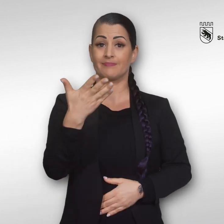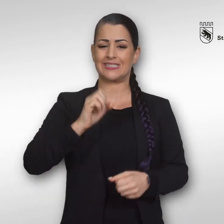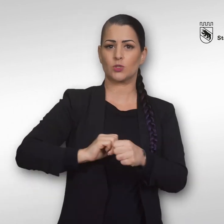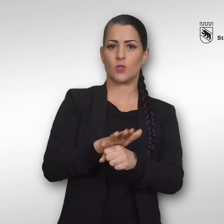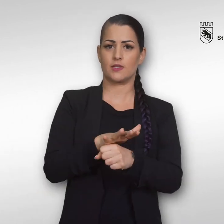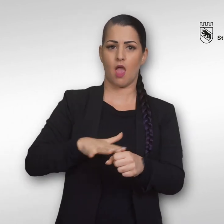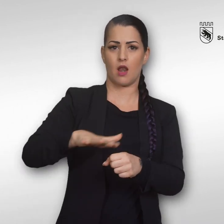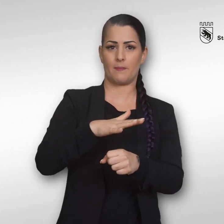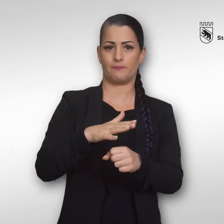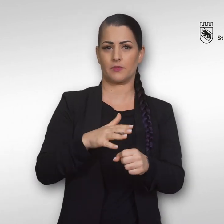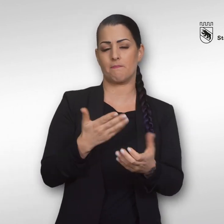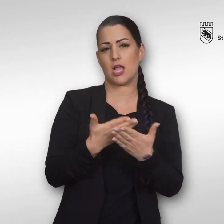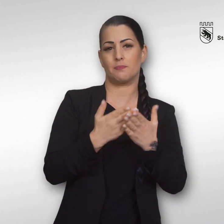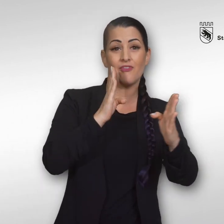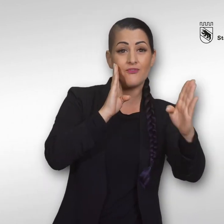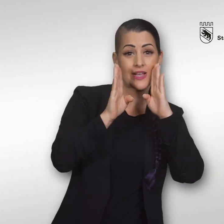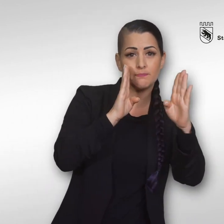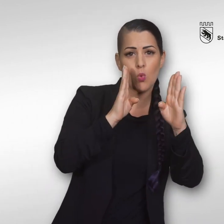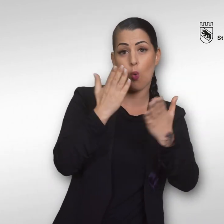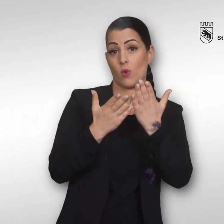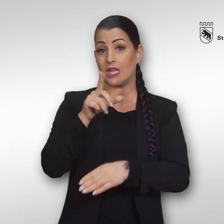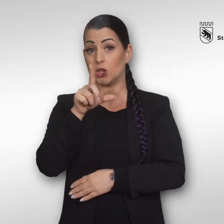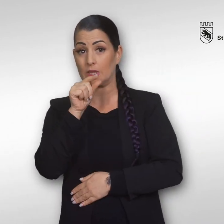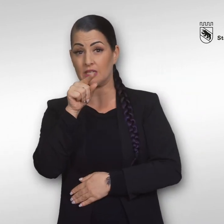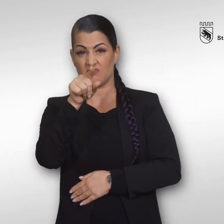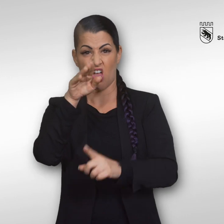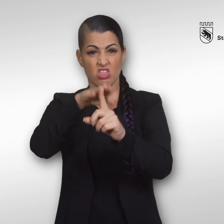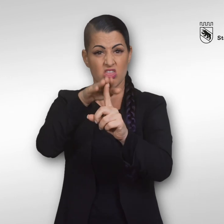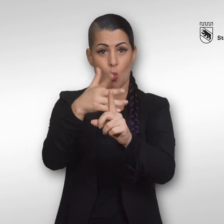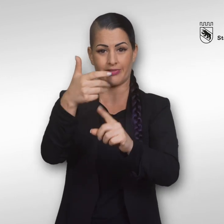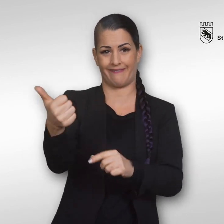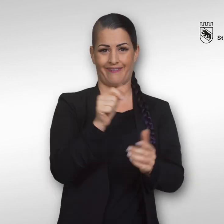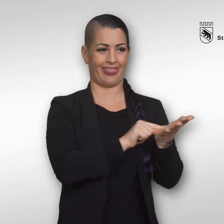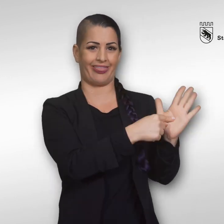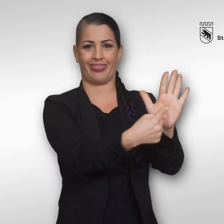Werden Sie in sozialen Netzwerken wie Facebook oder Twitter belästigt oder bloßgestellt.